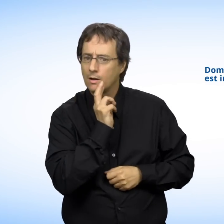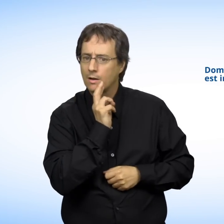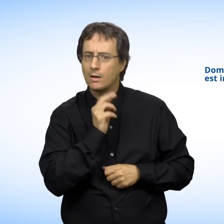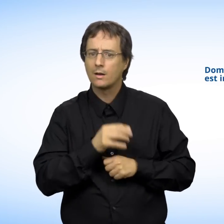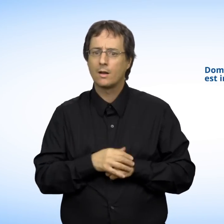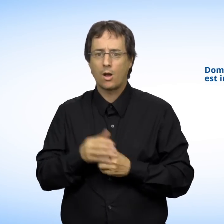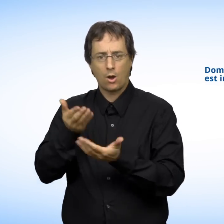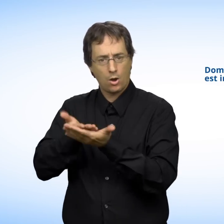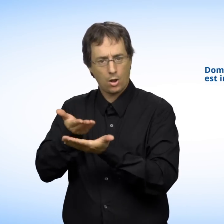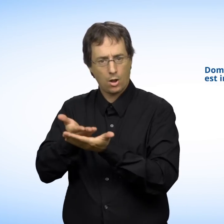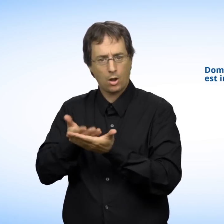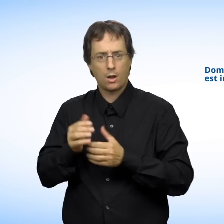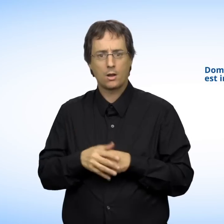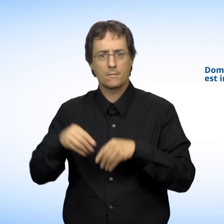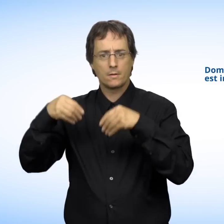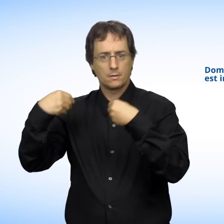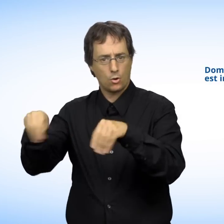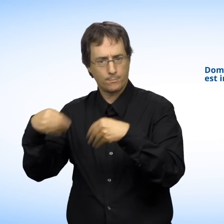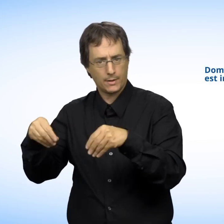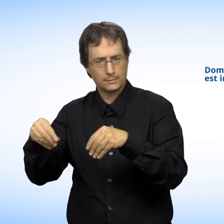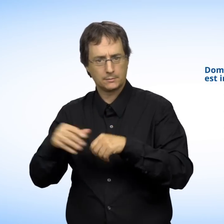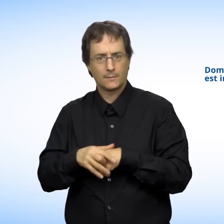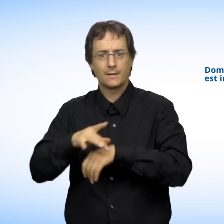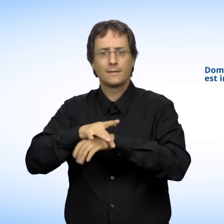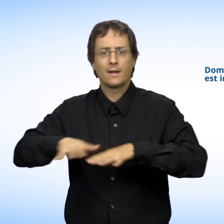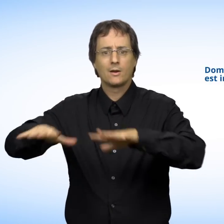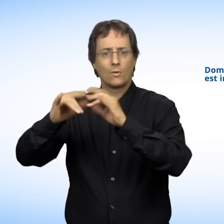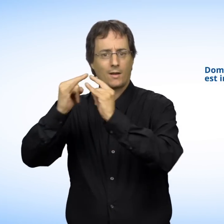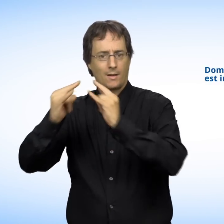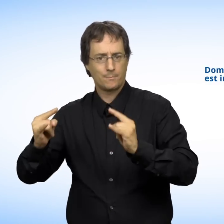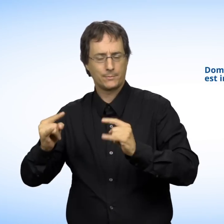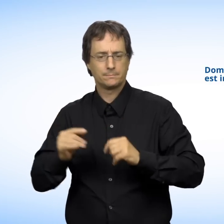Restaurants Écoles Commerces Térins de camping